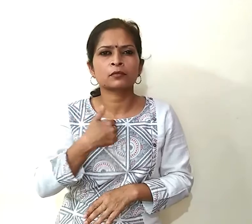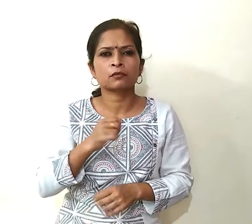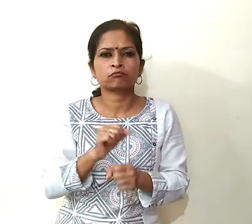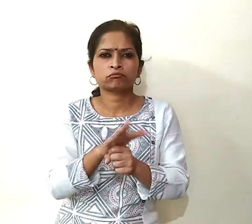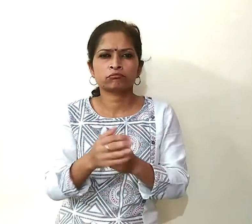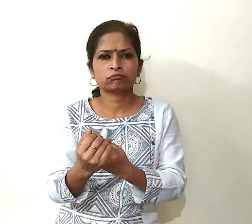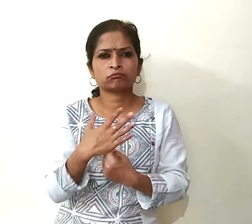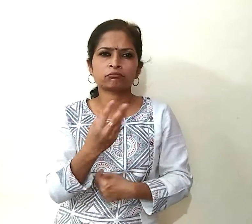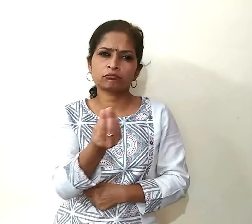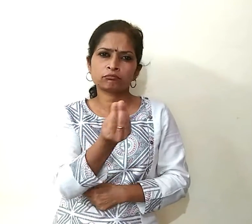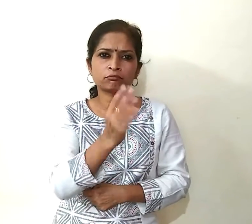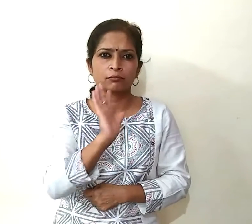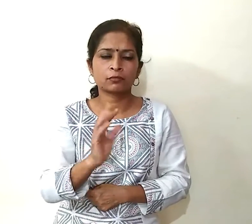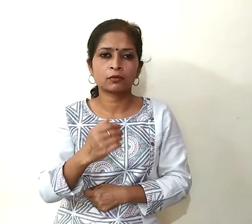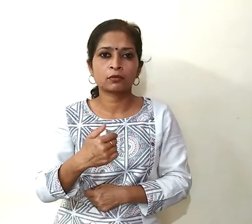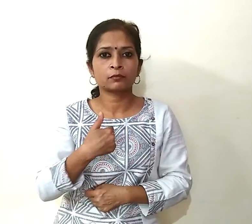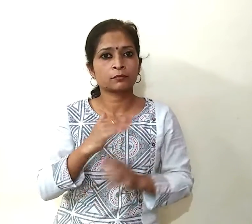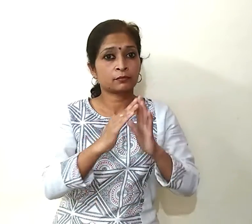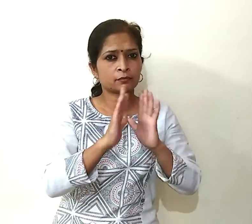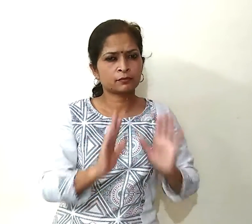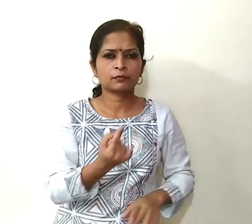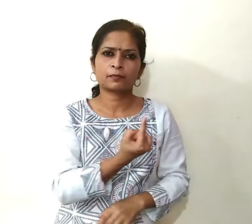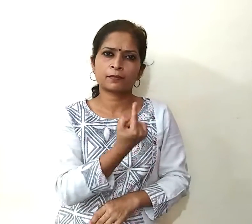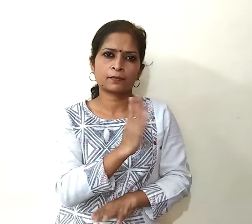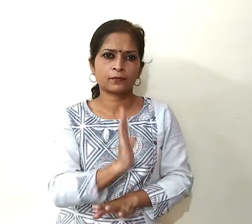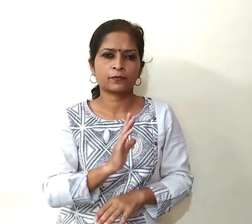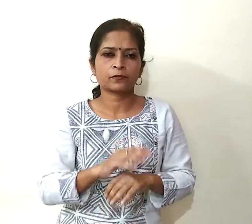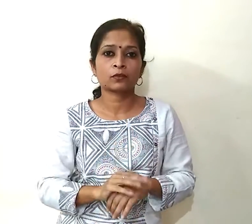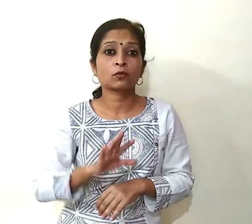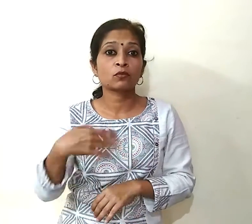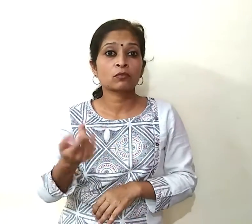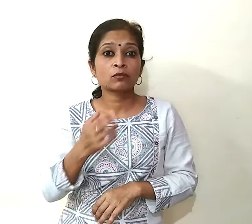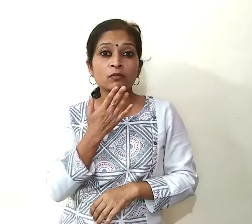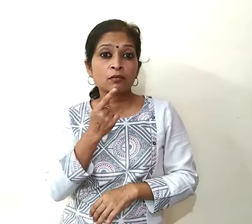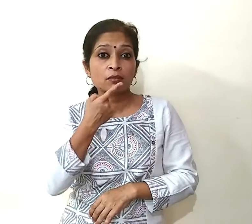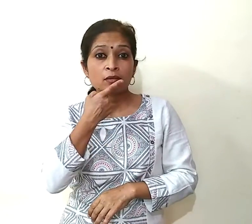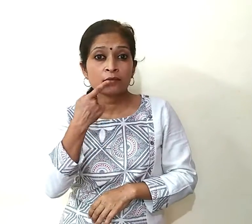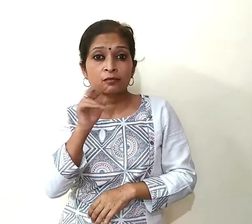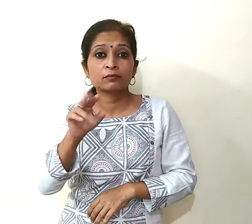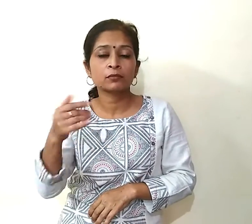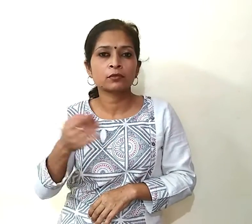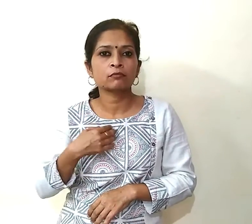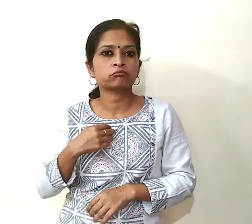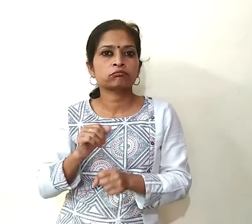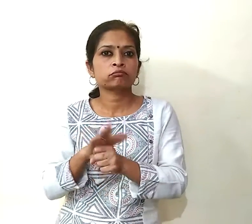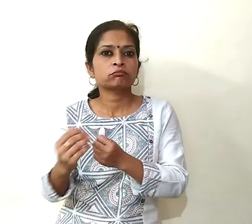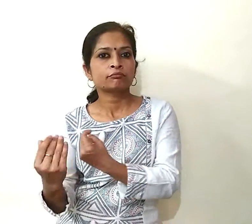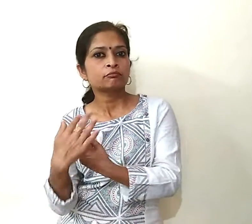इंफेक्टेड हो गये हैं अपने आपको घर पर ही कोरंटीन कर ले और लाल रंग का मतलब आप पूरी तरह कोरोणा वाइरस की